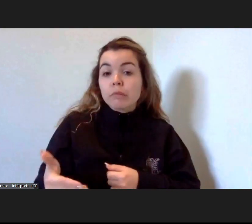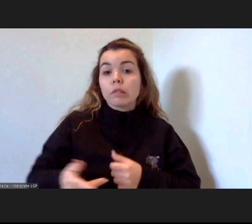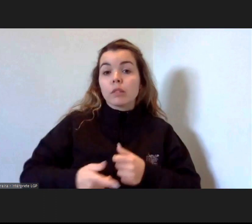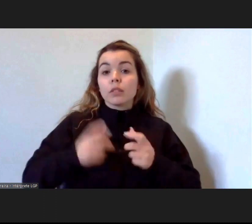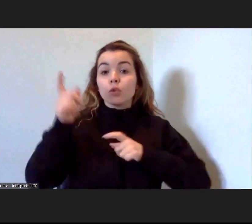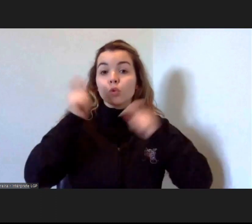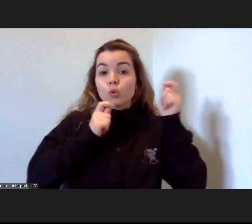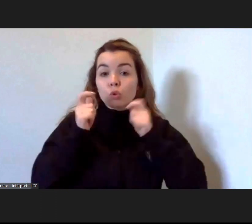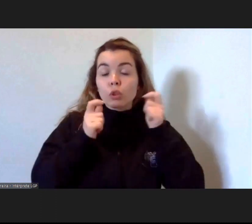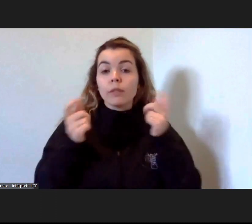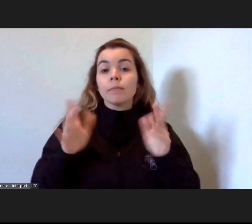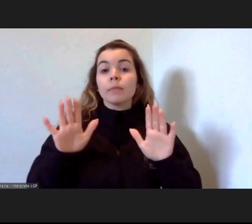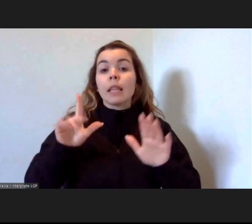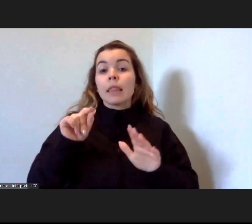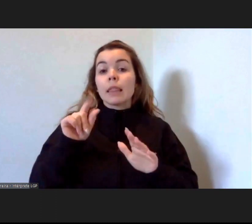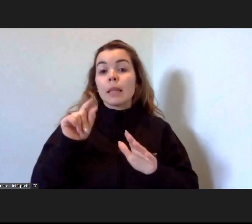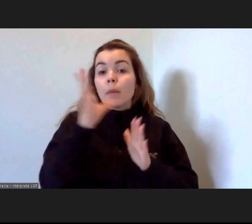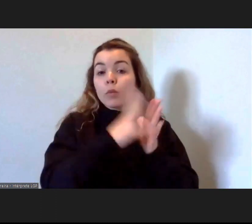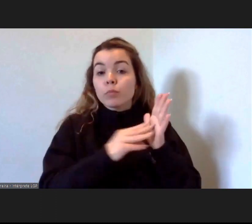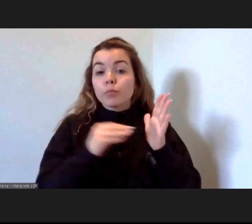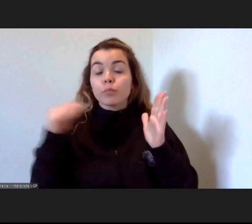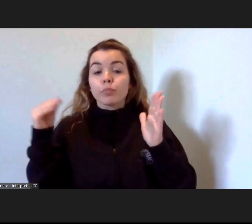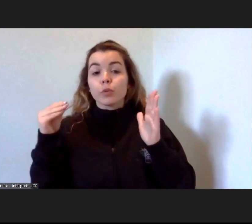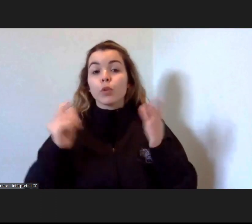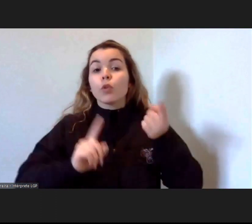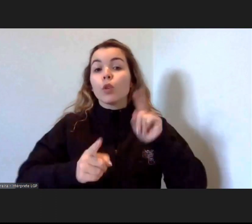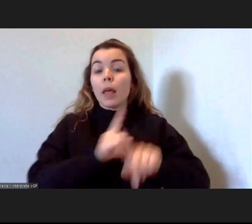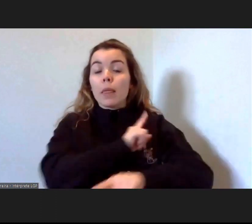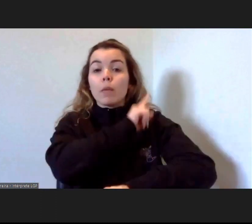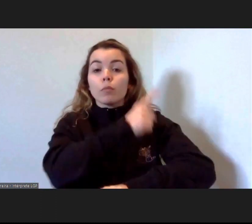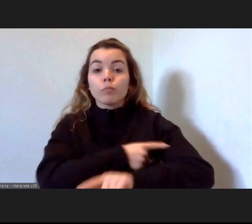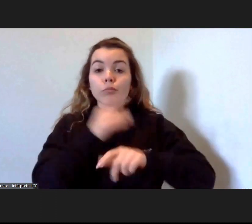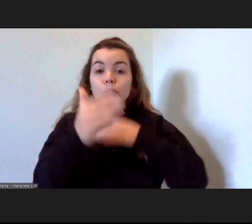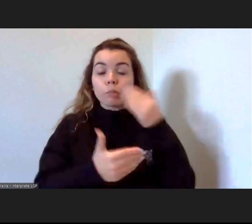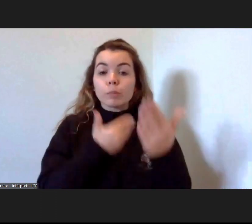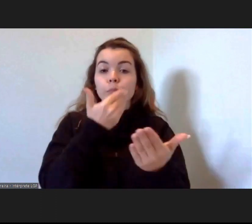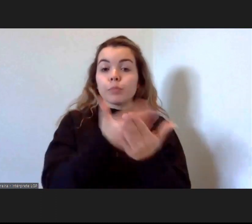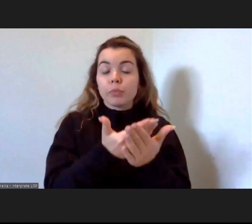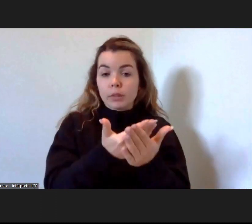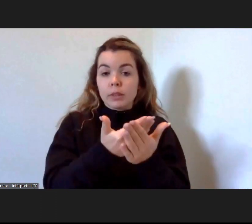modelo de intervenção a promoção do empowerment e do recovery portanto